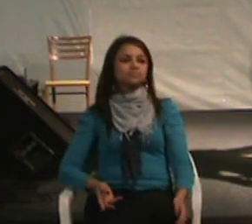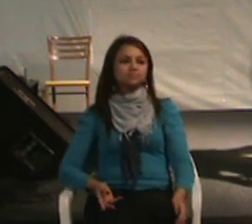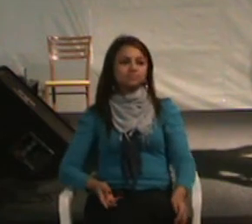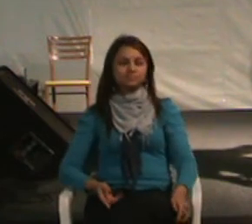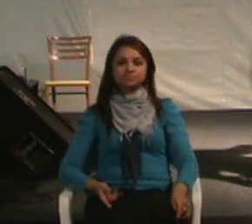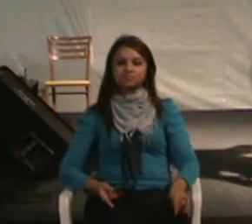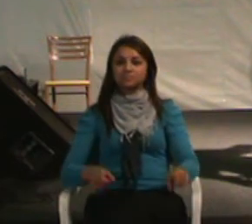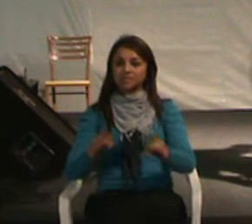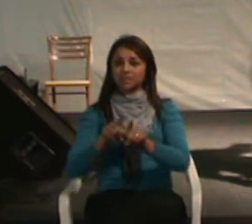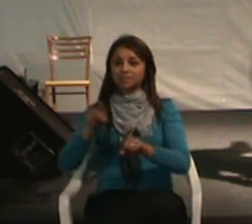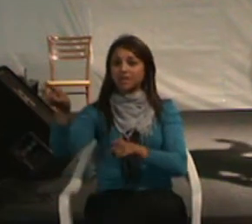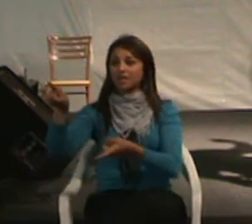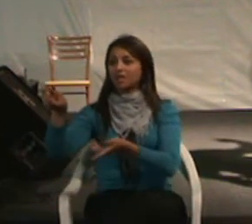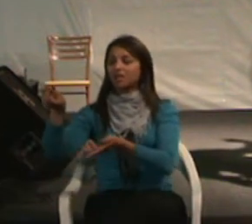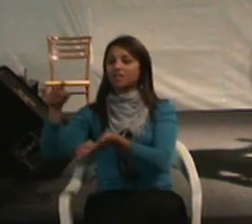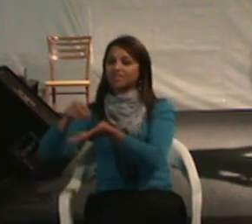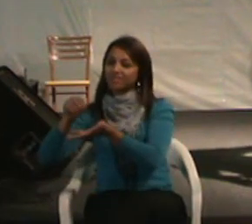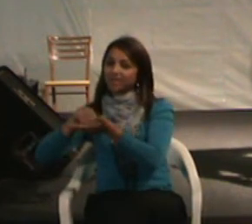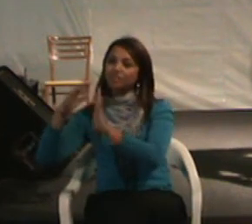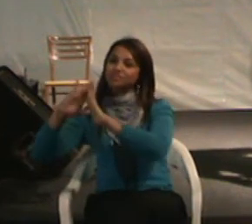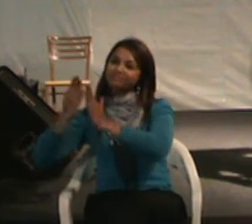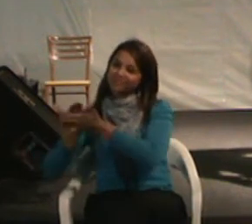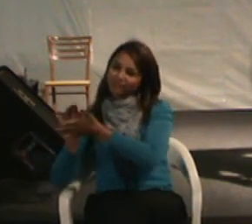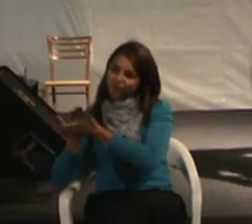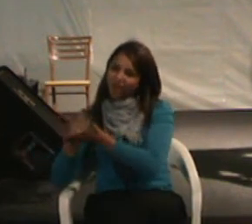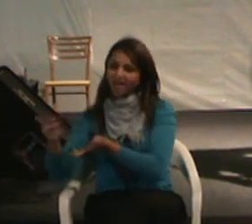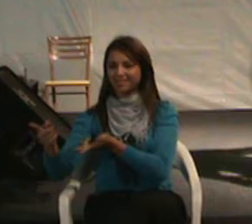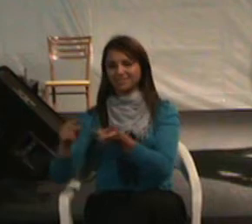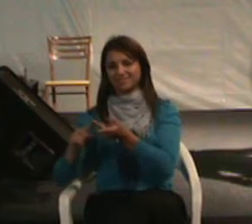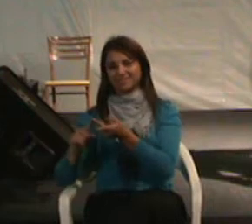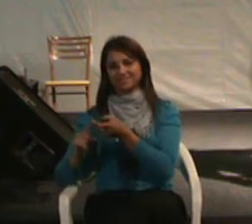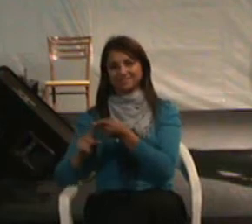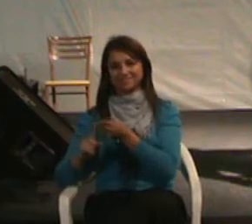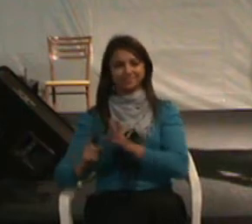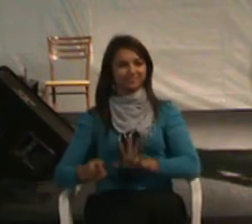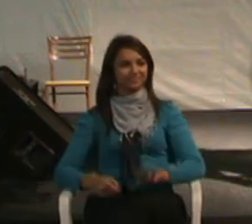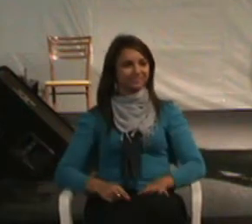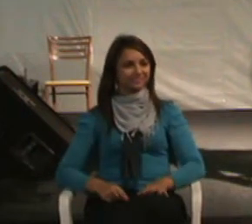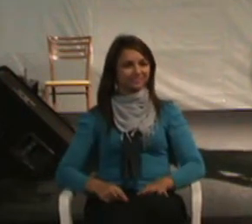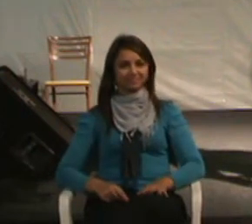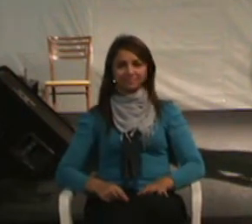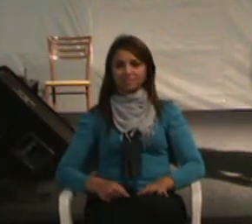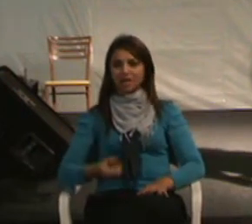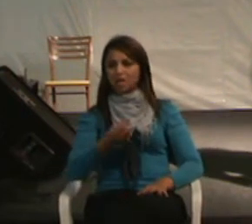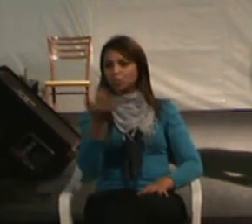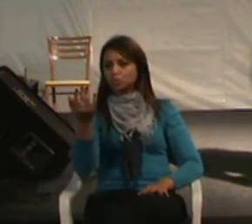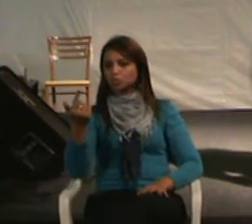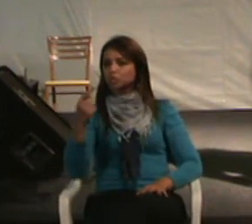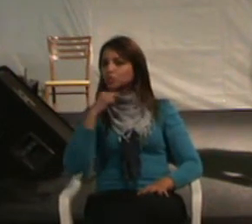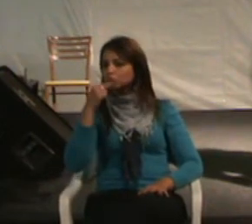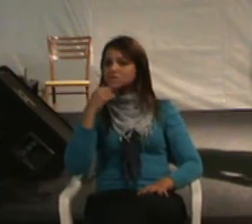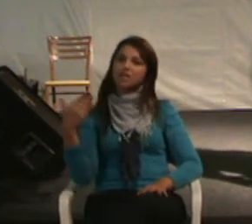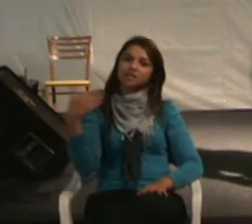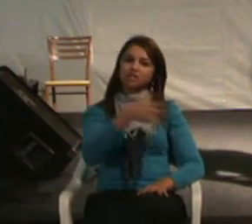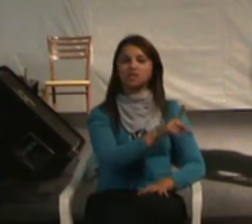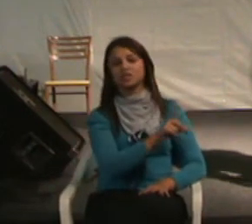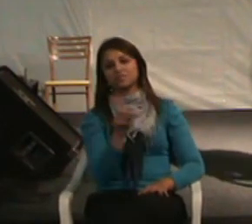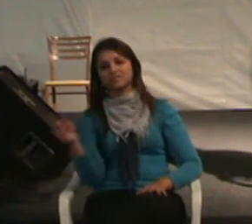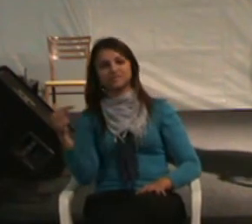Pouca formação acadêmica, os abrigados não tem a vivência do ir e vir. Vejam só.